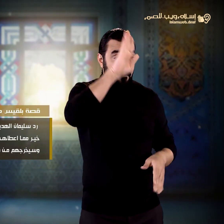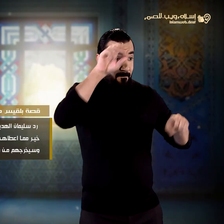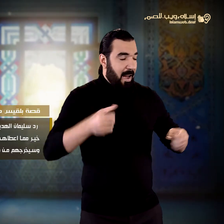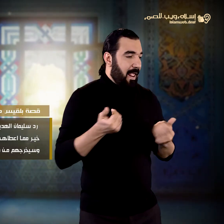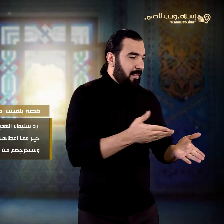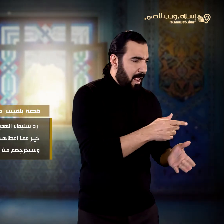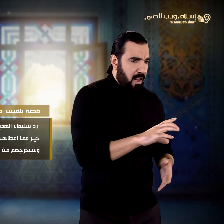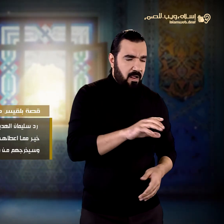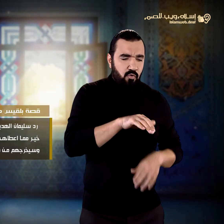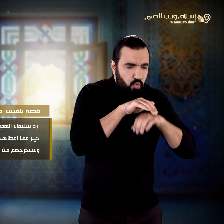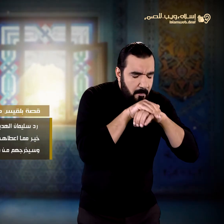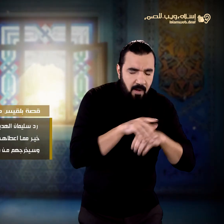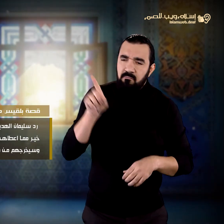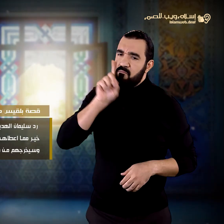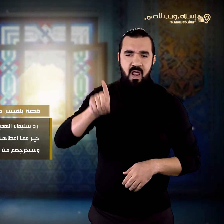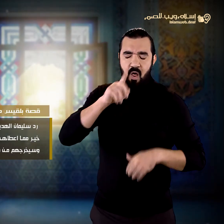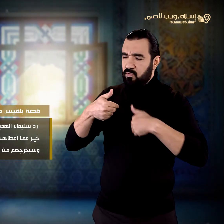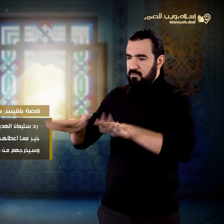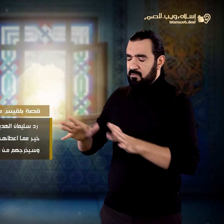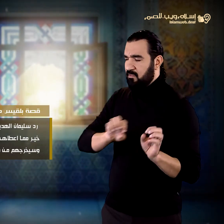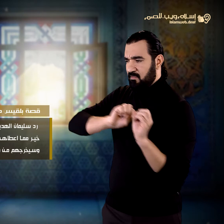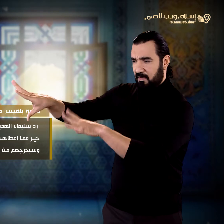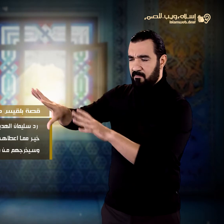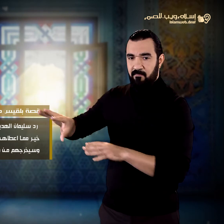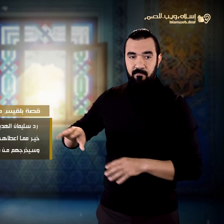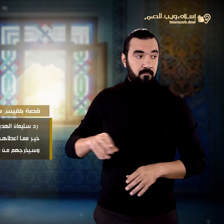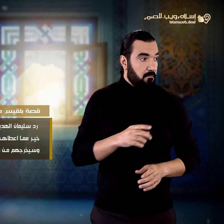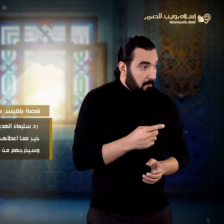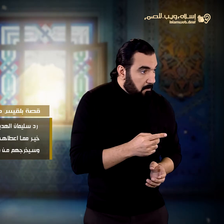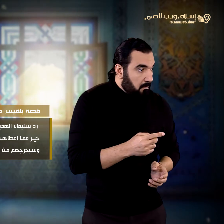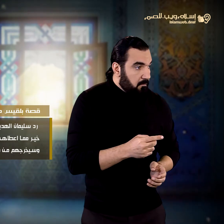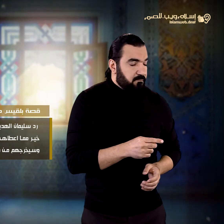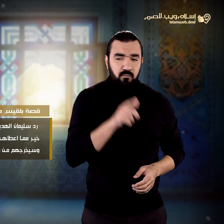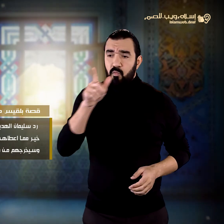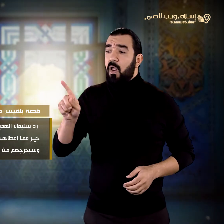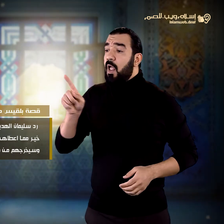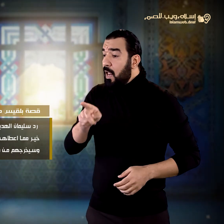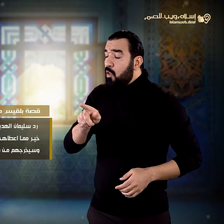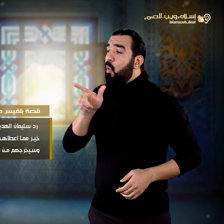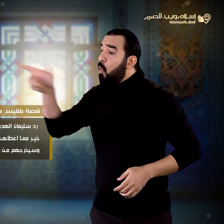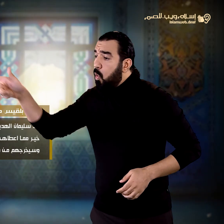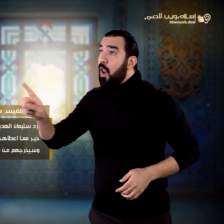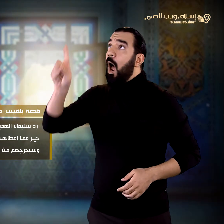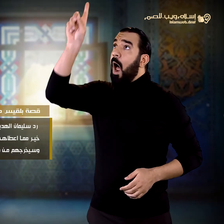وذكر للرسل أن ما أعطاه الله من الملك خير مما